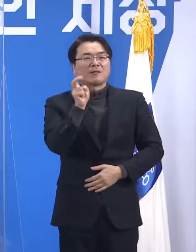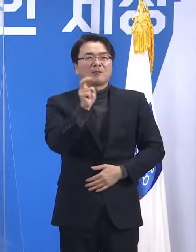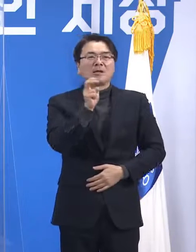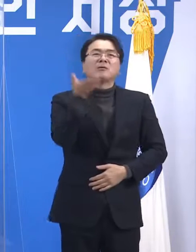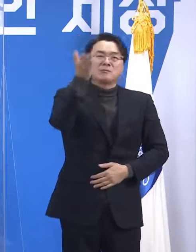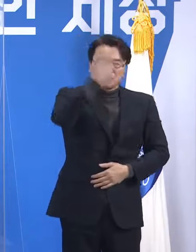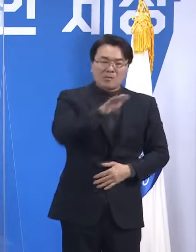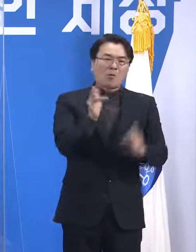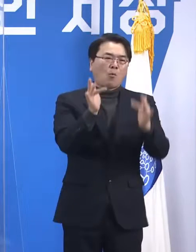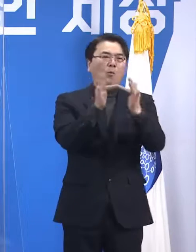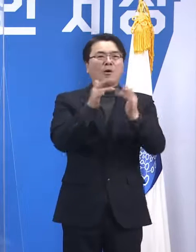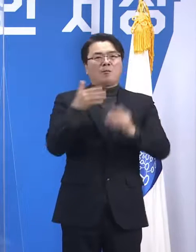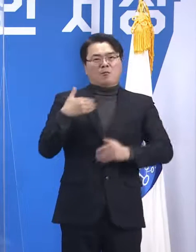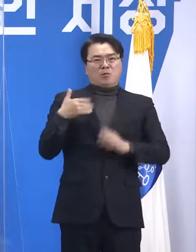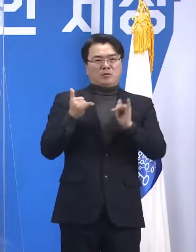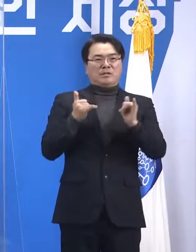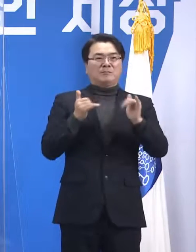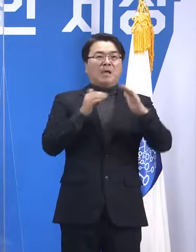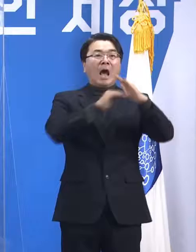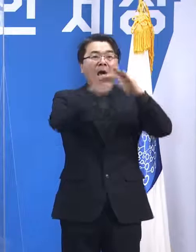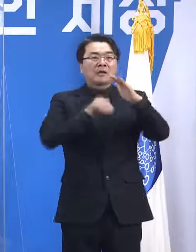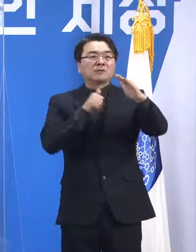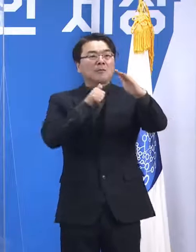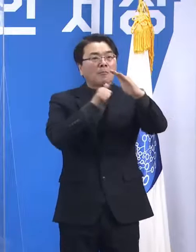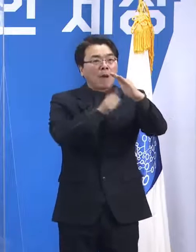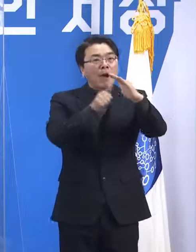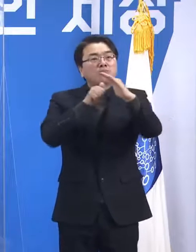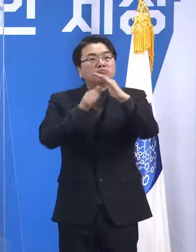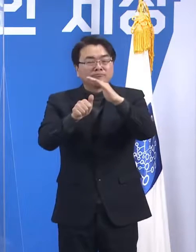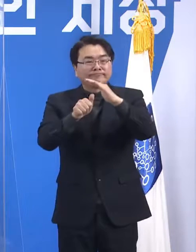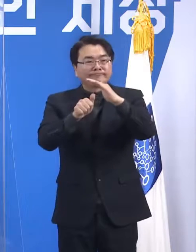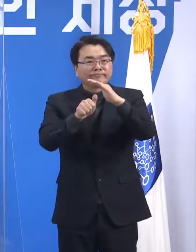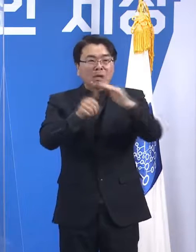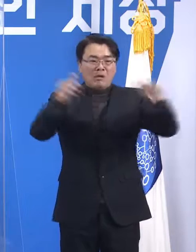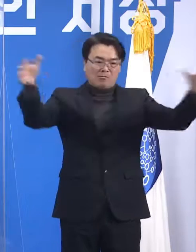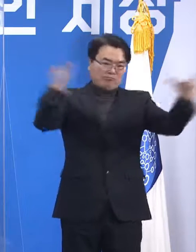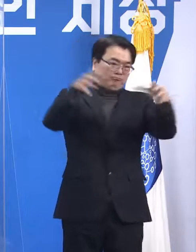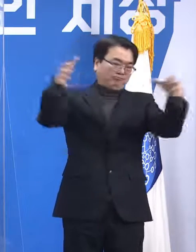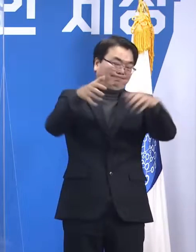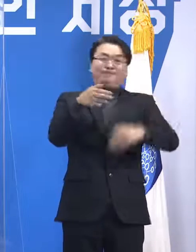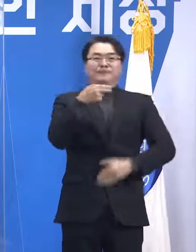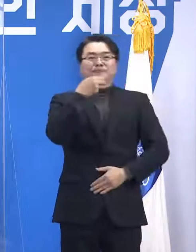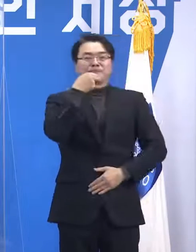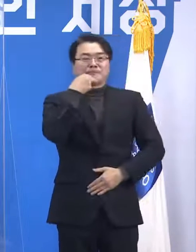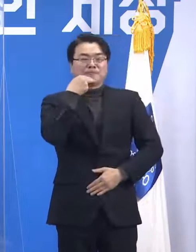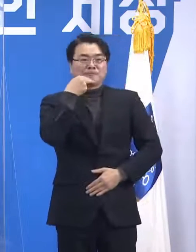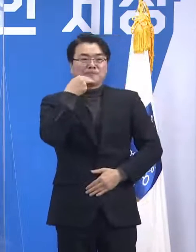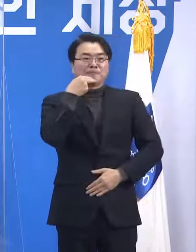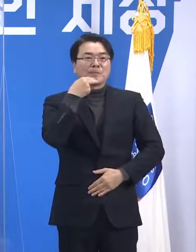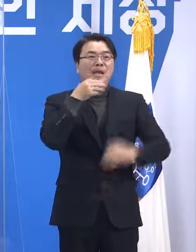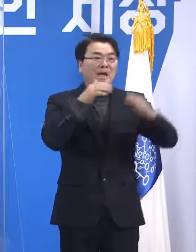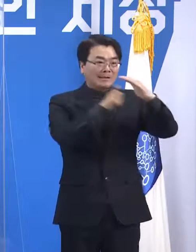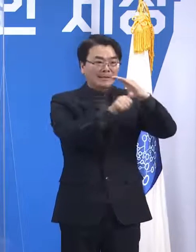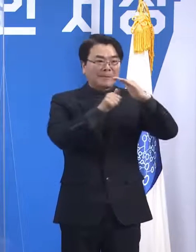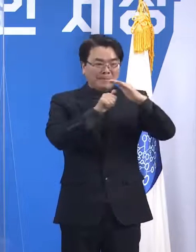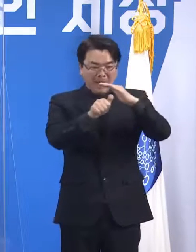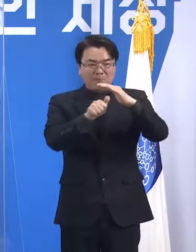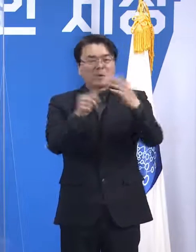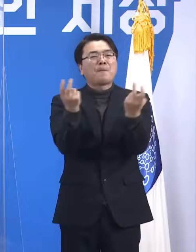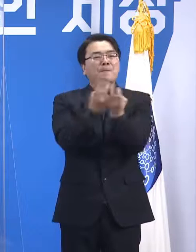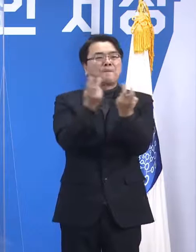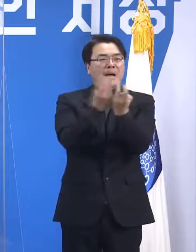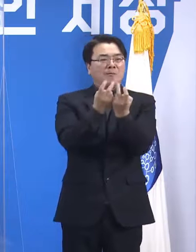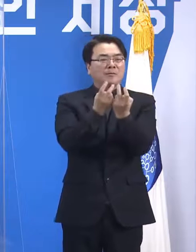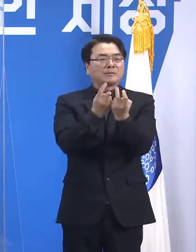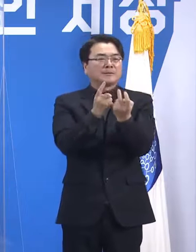없는 분들에 대해서는 가정 방문 등을 통해서 집합하지 않고 지급할 수 있도록 최선을